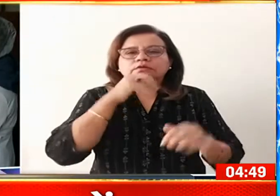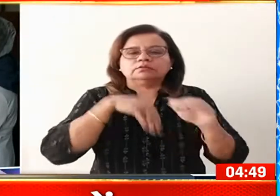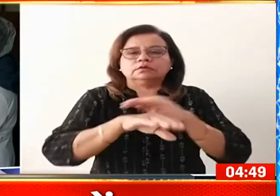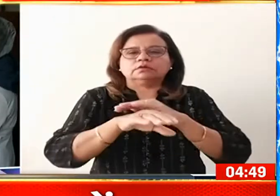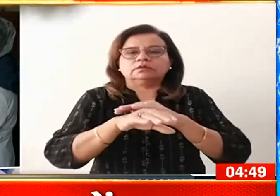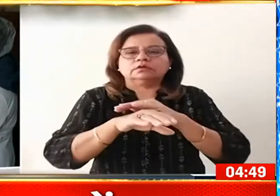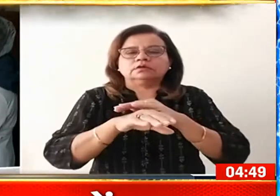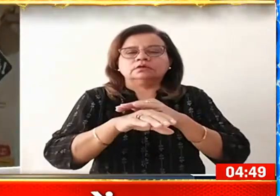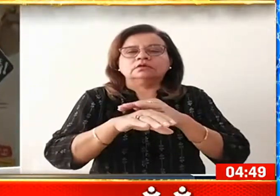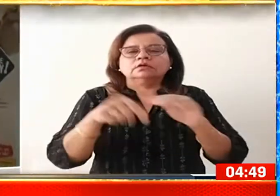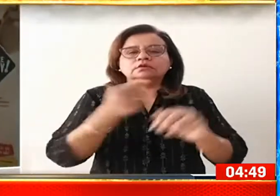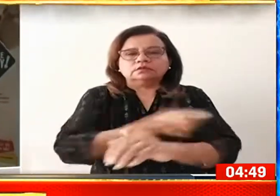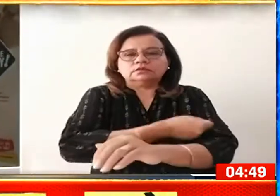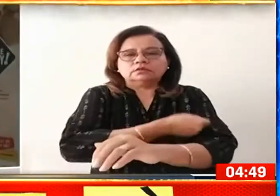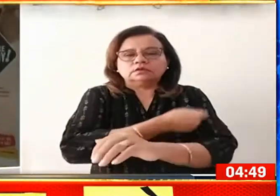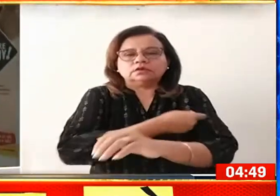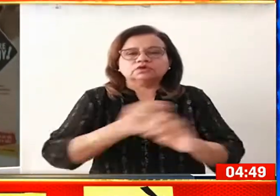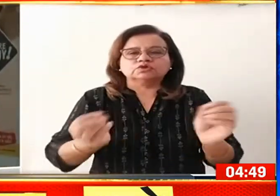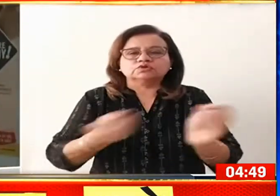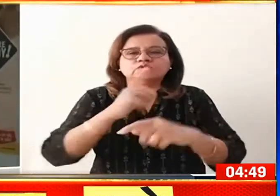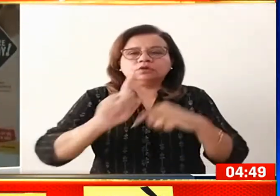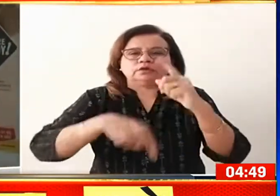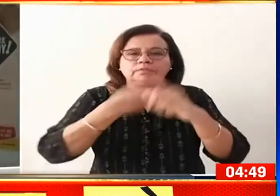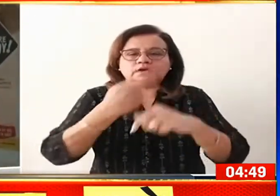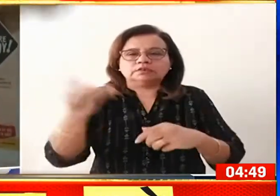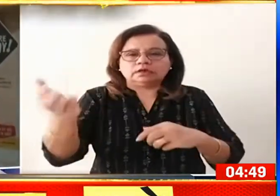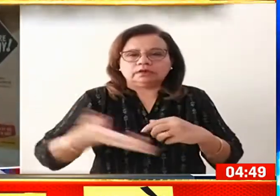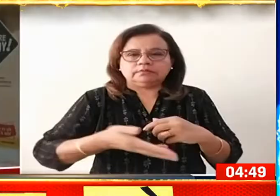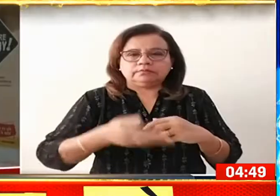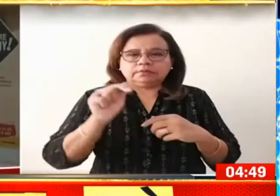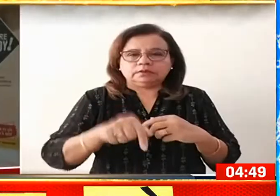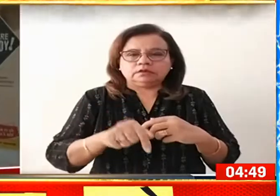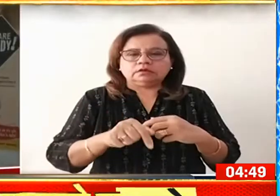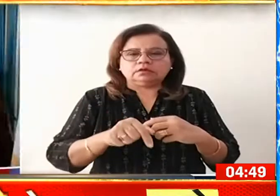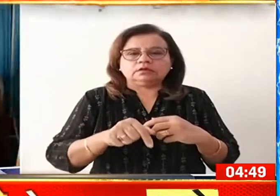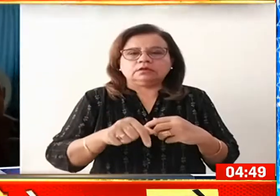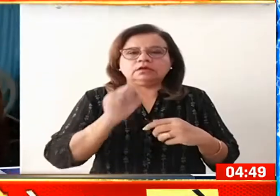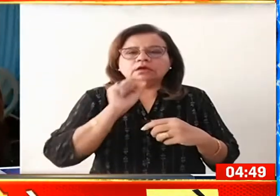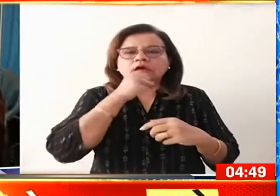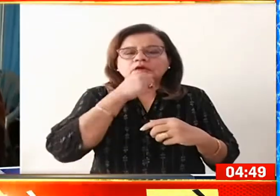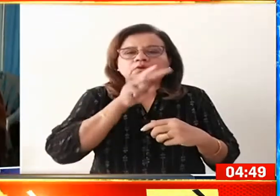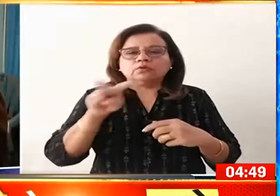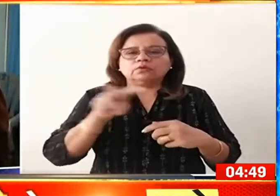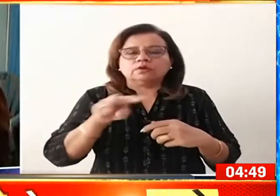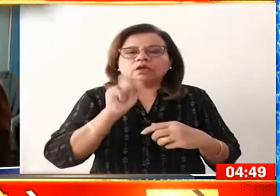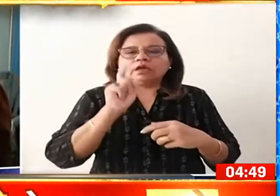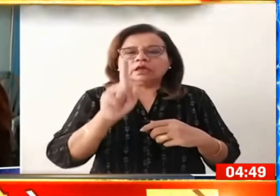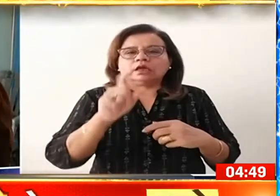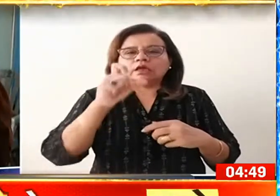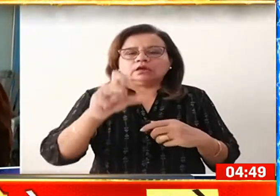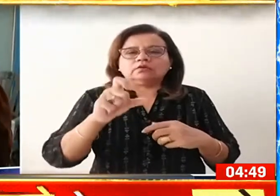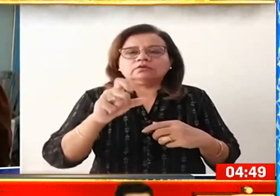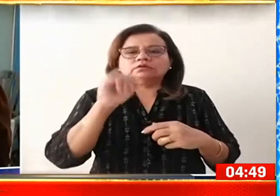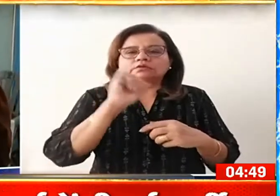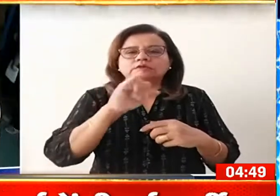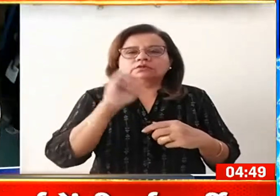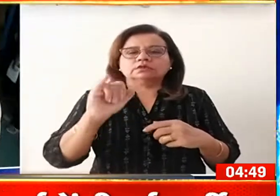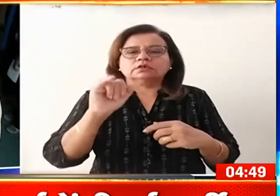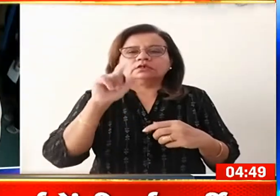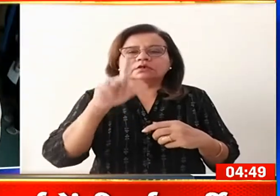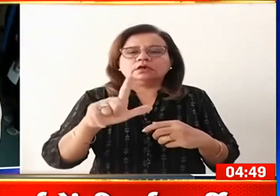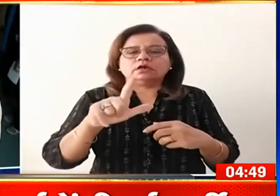ठीका करण शुरू होने के बाद से अब तक इस आयू वर्ग के 1,66,47